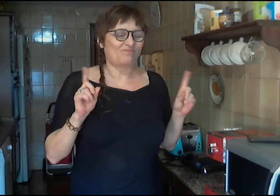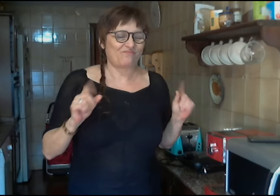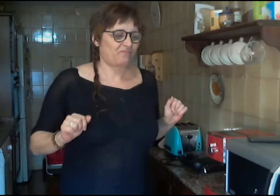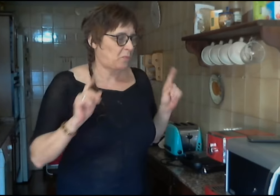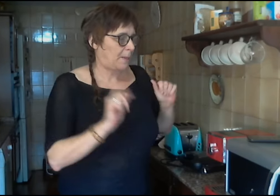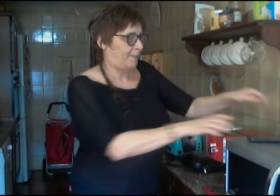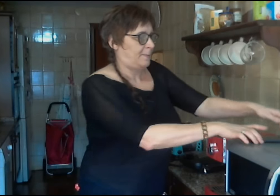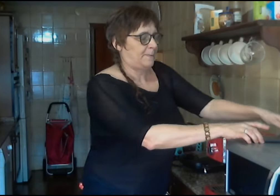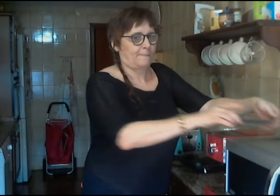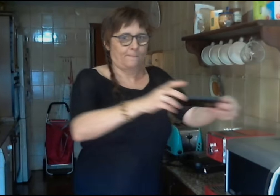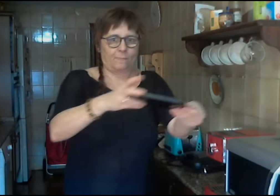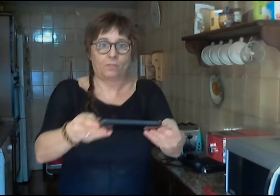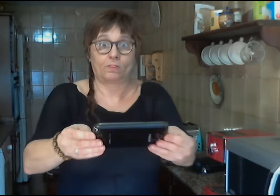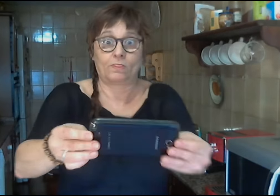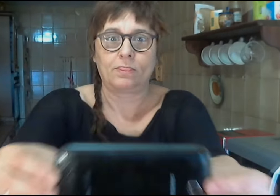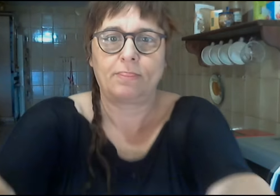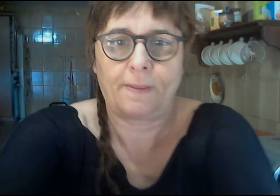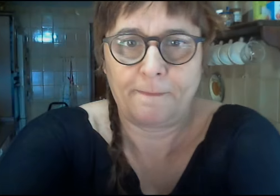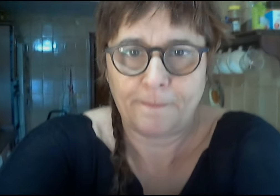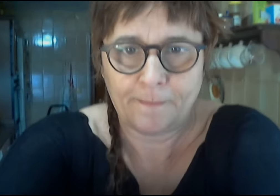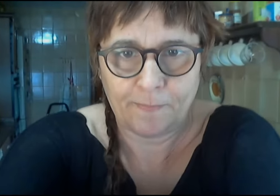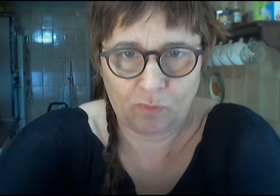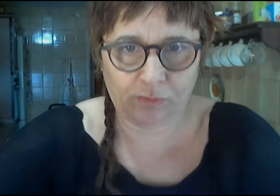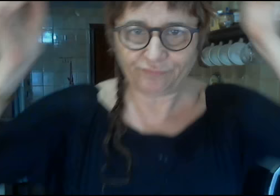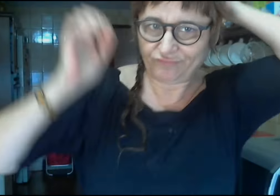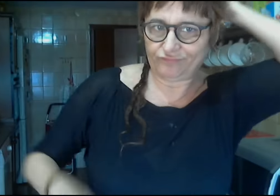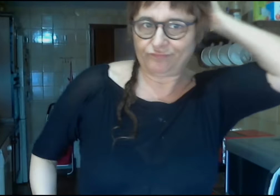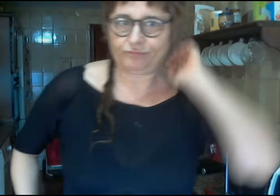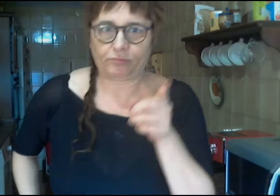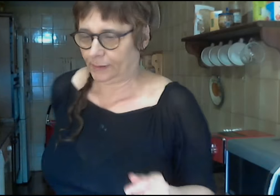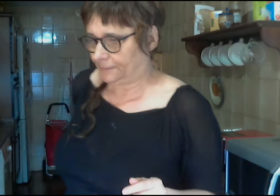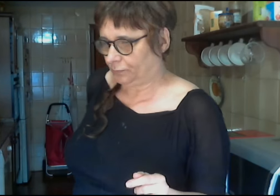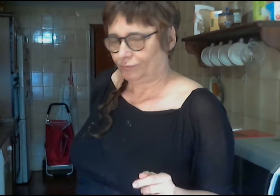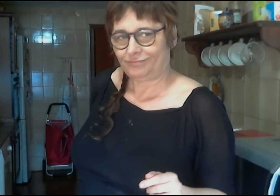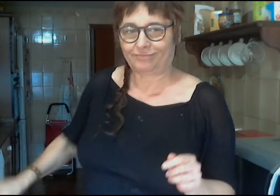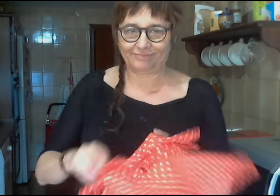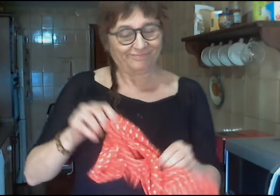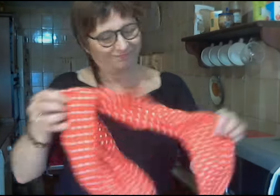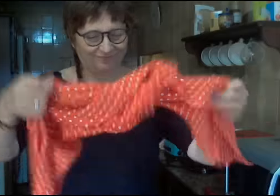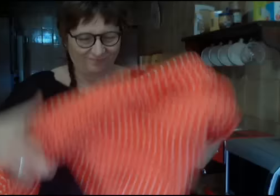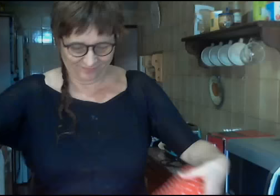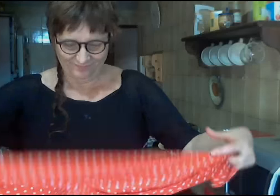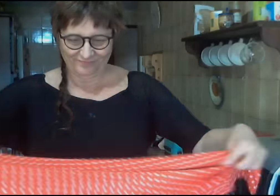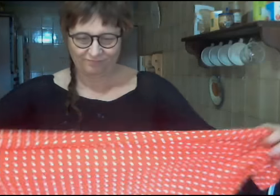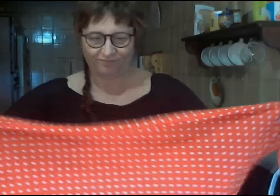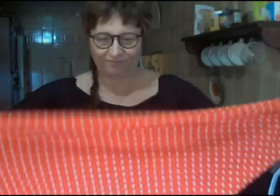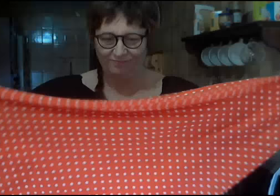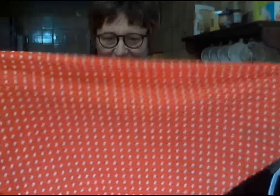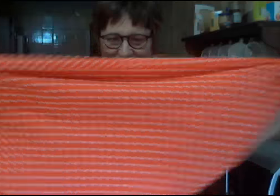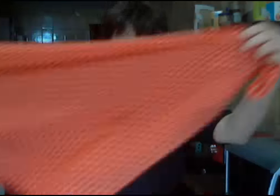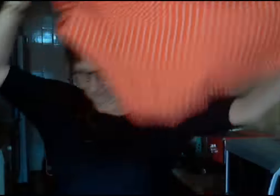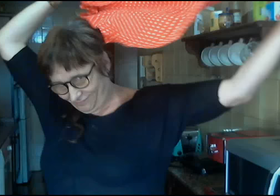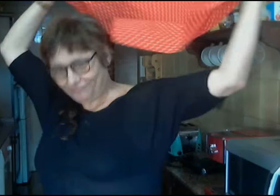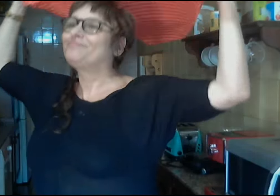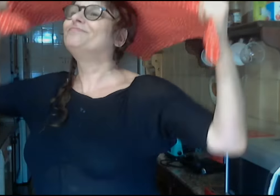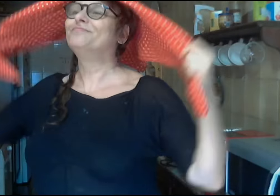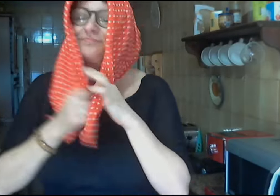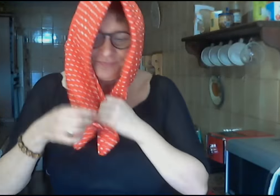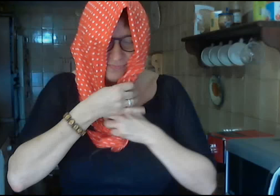entrando algunos sistemas brutales que descargan algunas precipitaciones. Mañana de hecho cometen ser importantes más intensas, sobre todo en Extremadura. Algunos subastros se repetirán en puntos de la teología